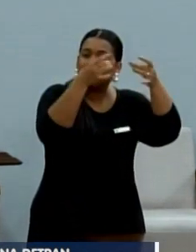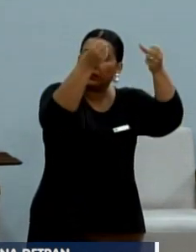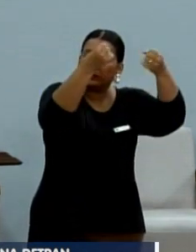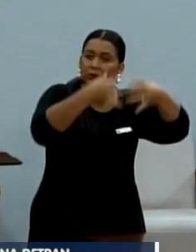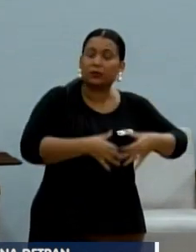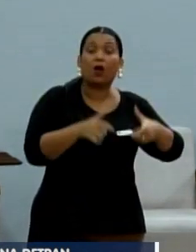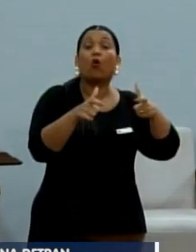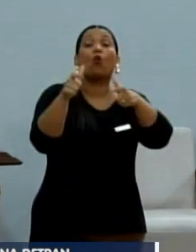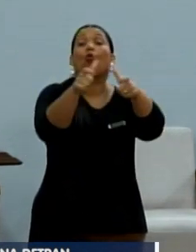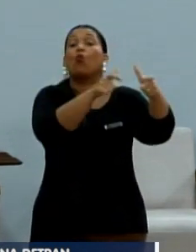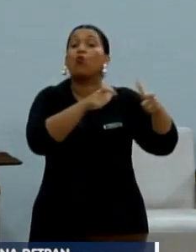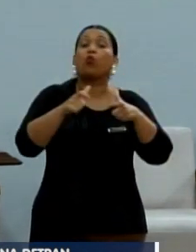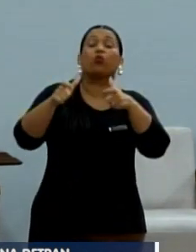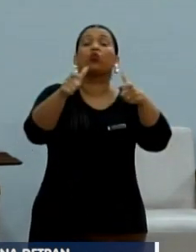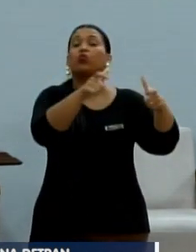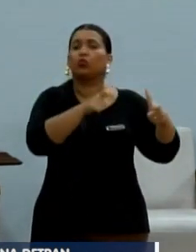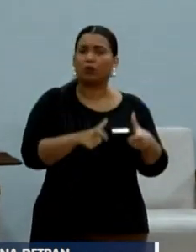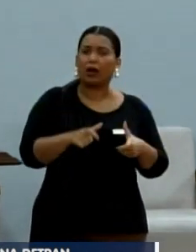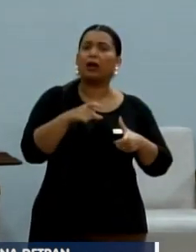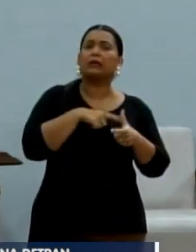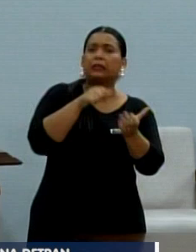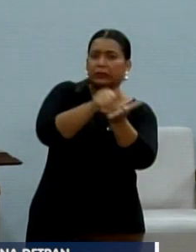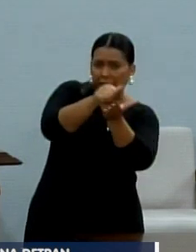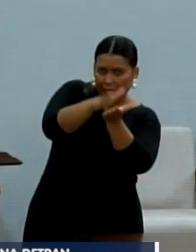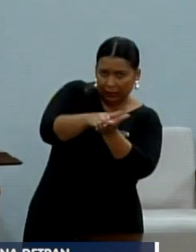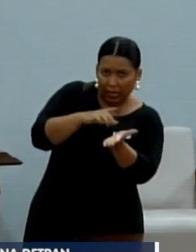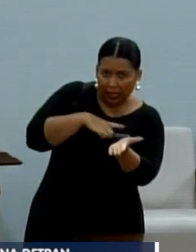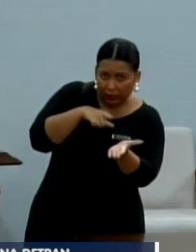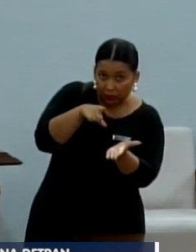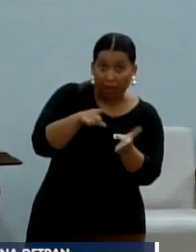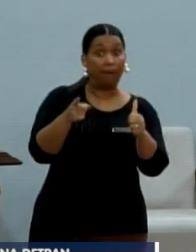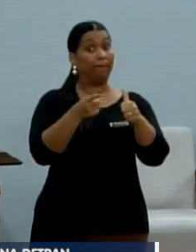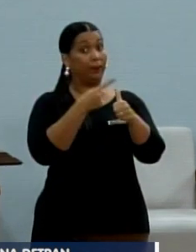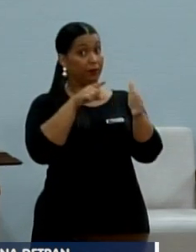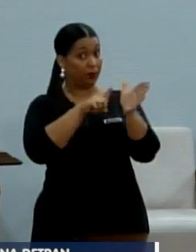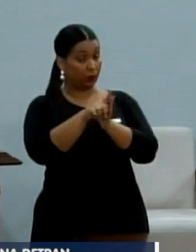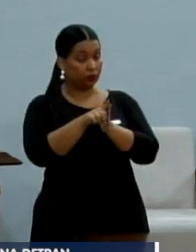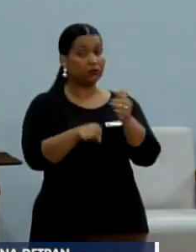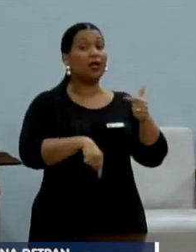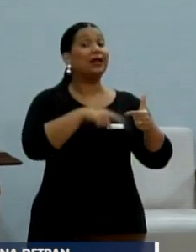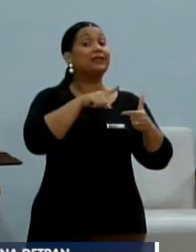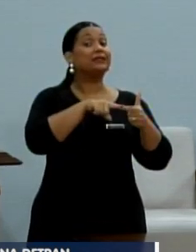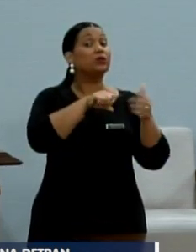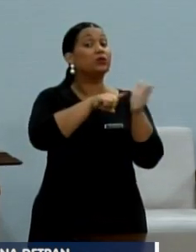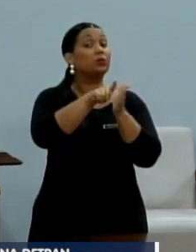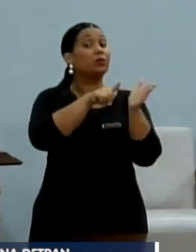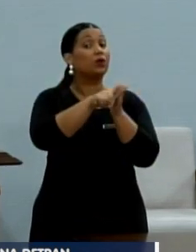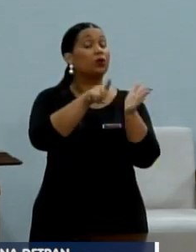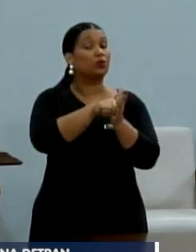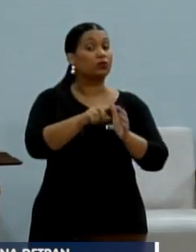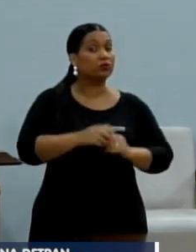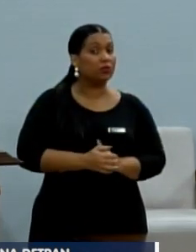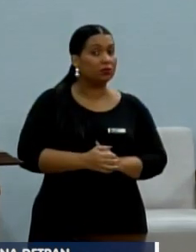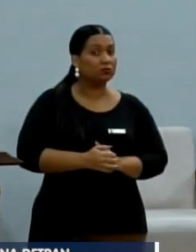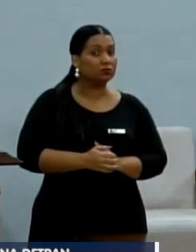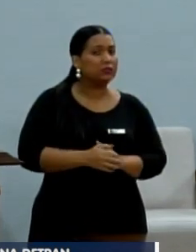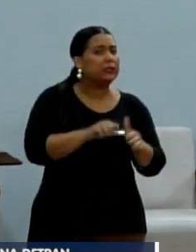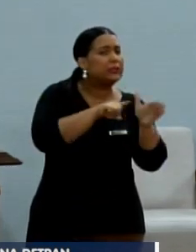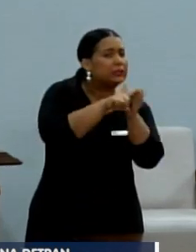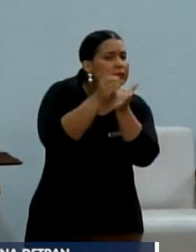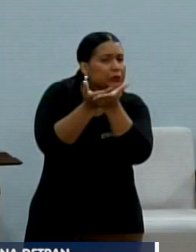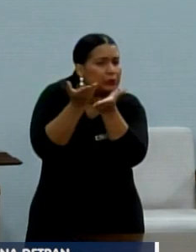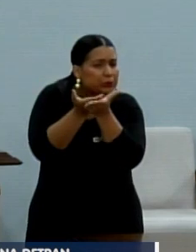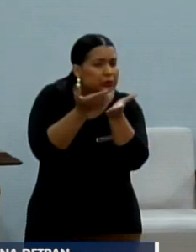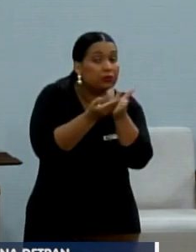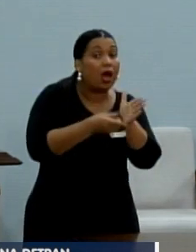locais onde estão sendo instalados os radares? Primeira pergunta. Segunda pergunta, esse vereador, os estudos foram